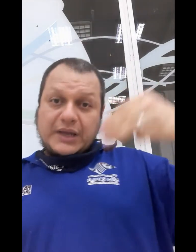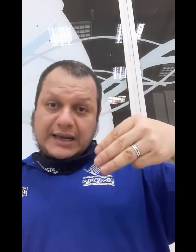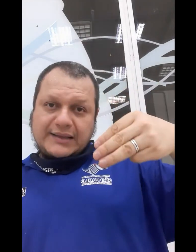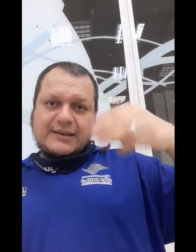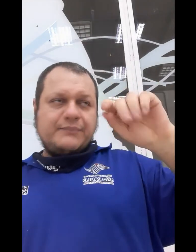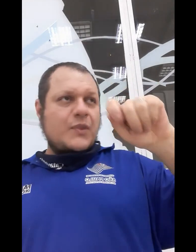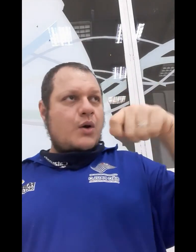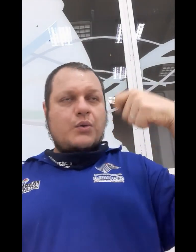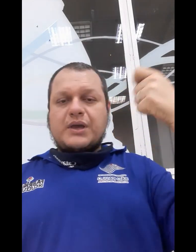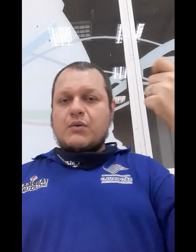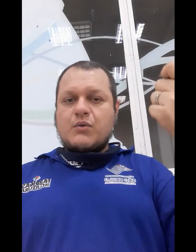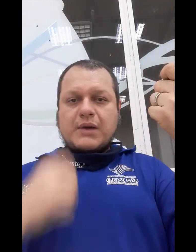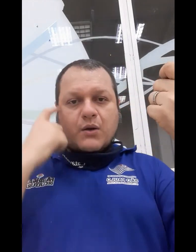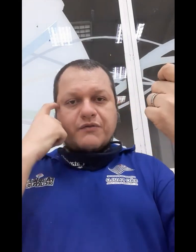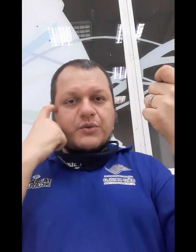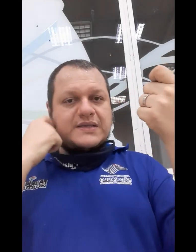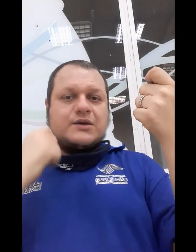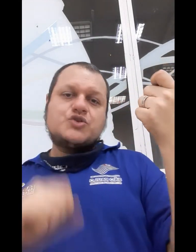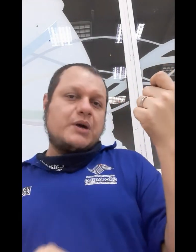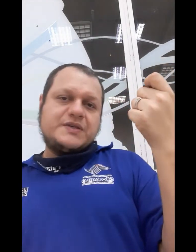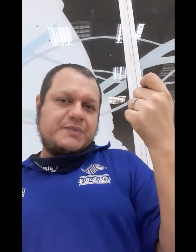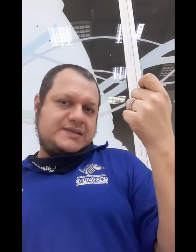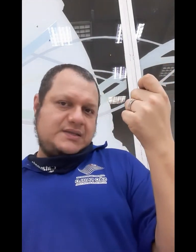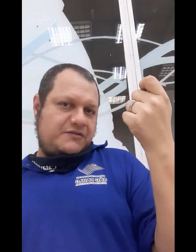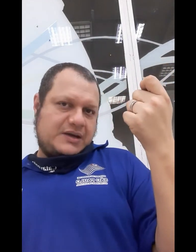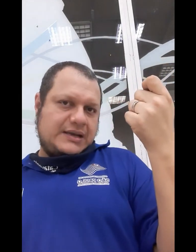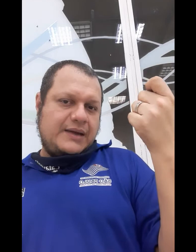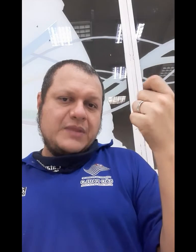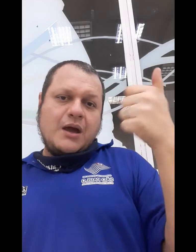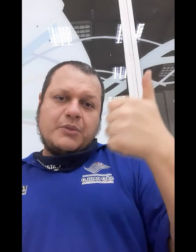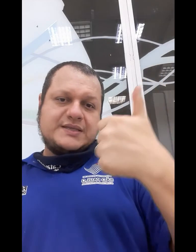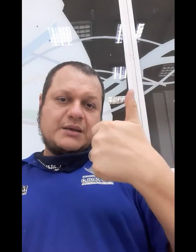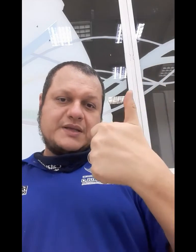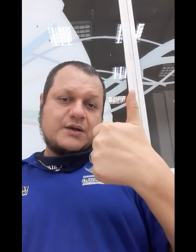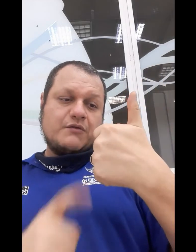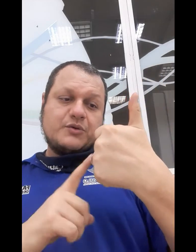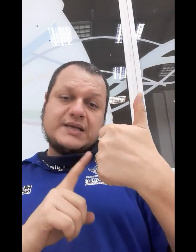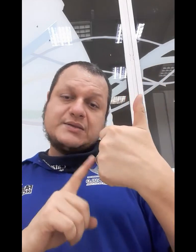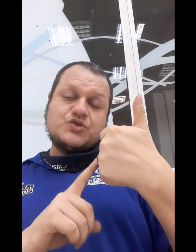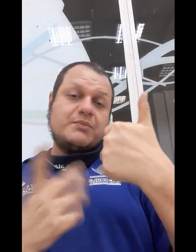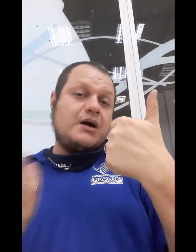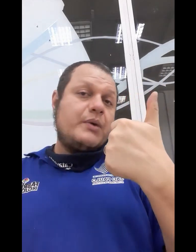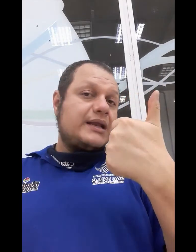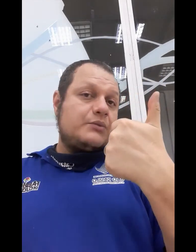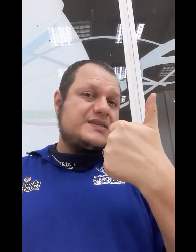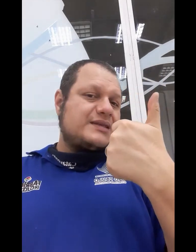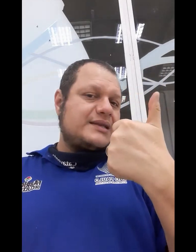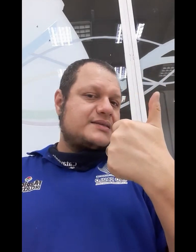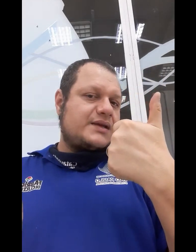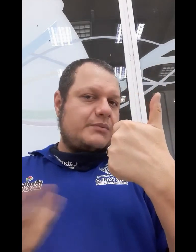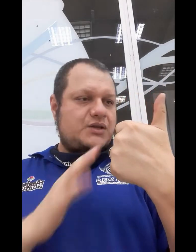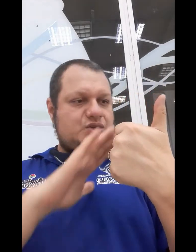em letra, ou em alguma configuração de mão específica, né? Por exemplo, essa configuração de mão, ela não está necessariamente